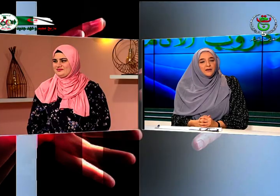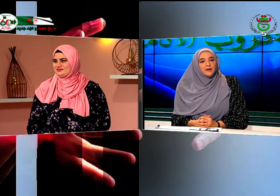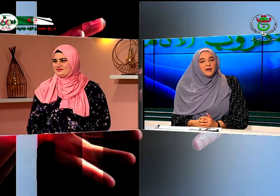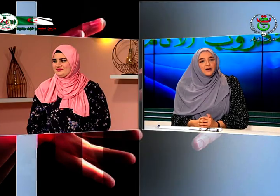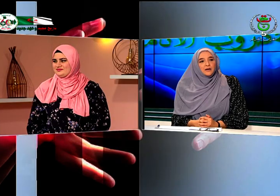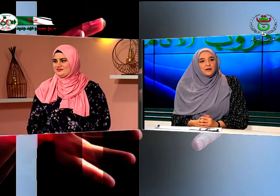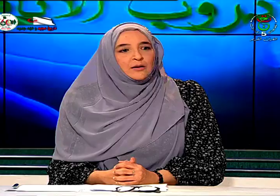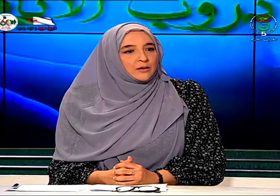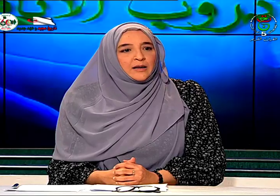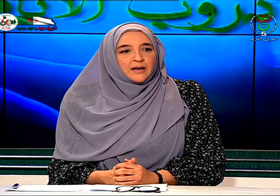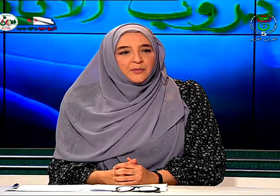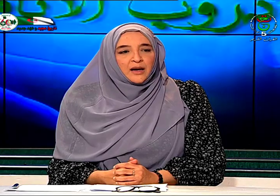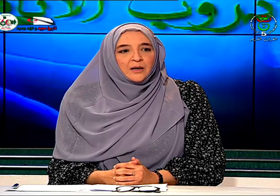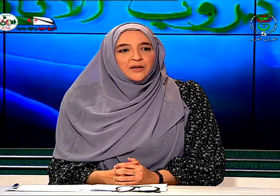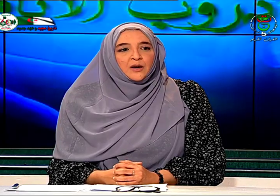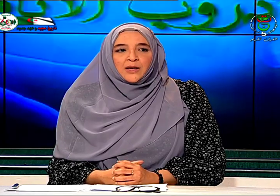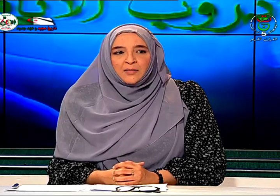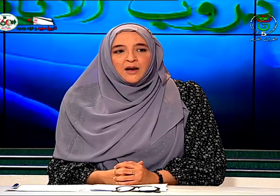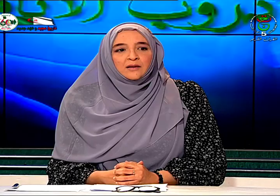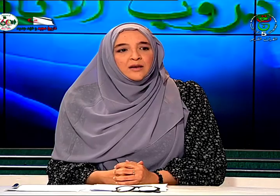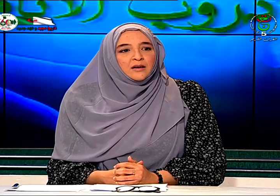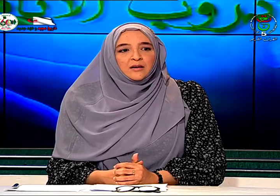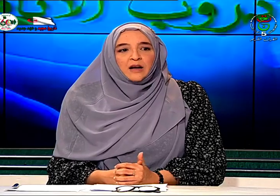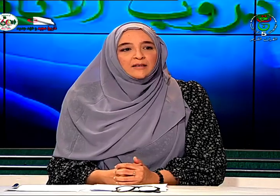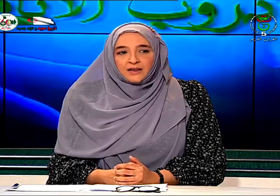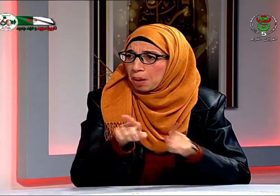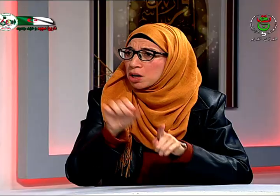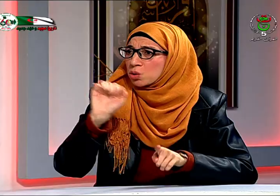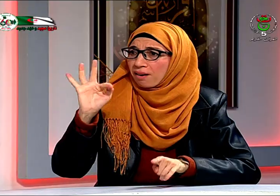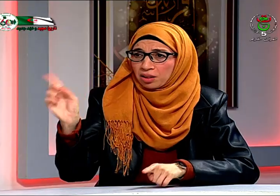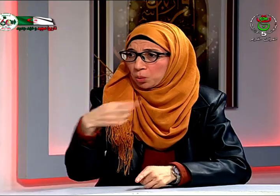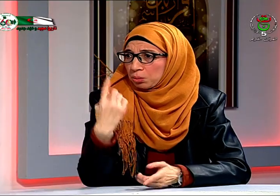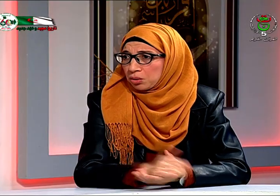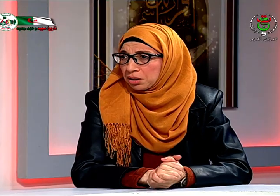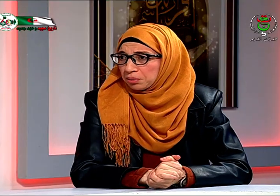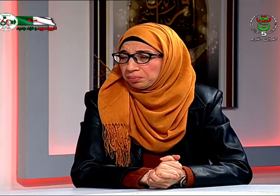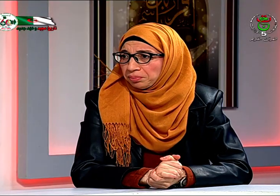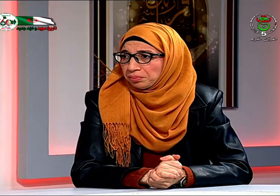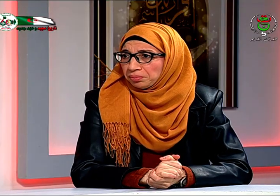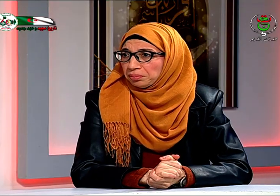كلام بالعربية وإيماءات حتى كبرت حتى إخوتي وأخواتي